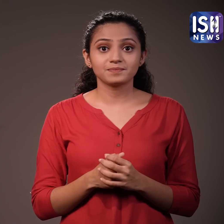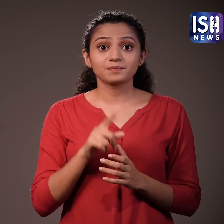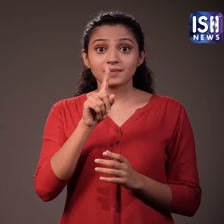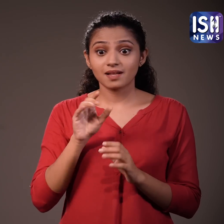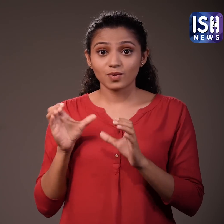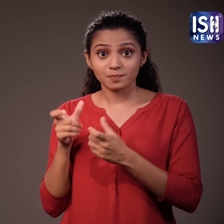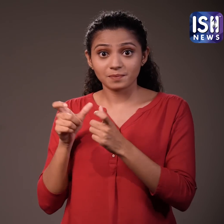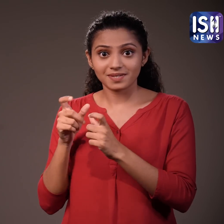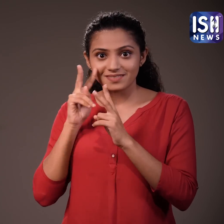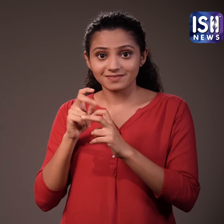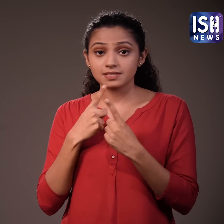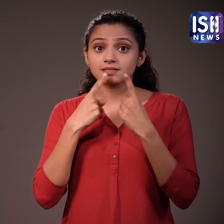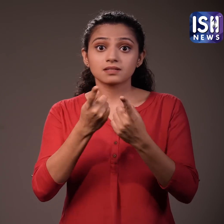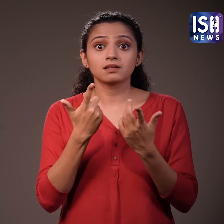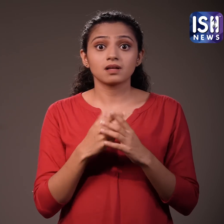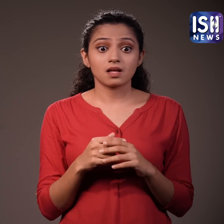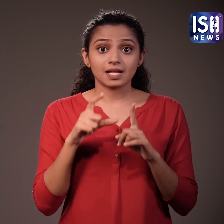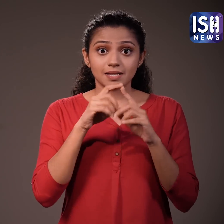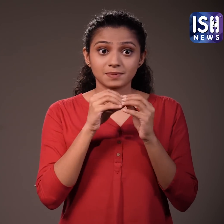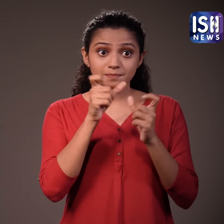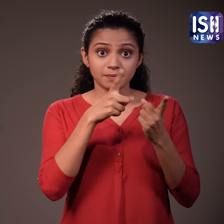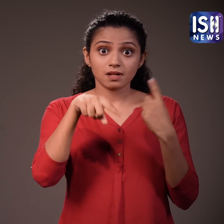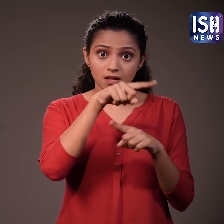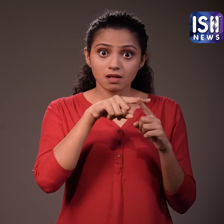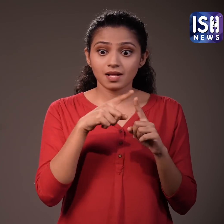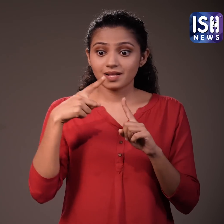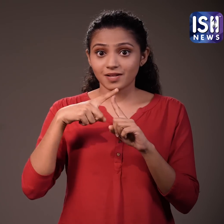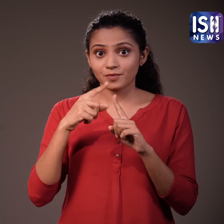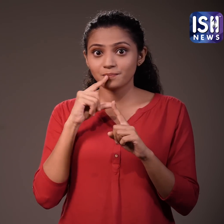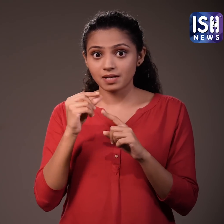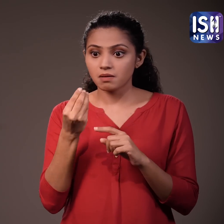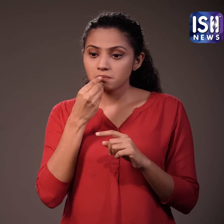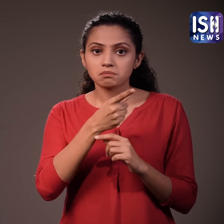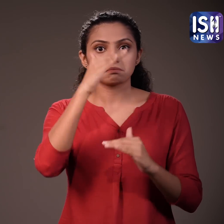हाला कि अधिक शोध की आवशकता है, टोफू मधुमे के लिए अच्छा माना जाता है